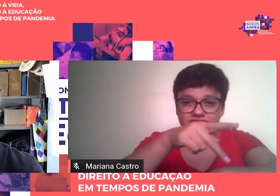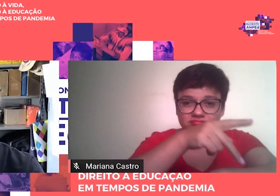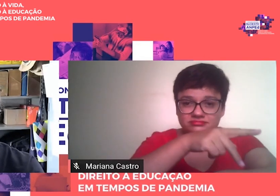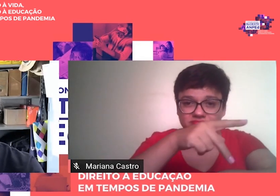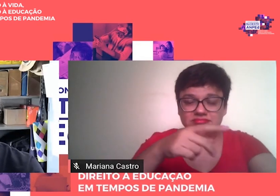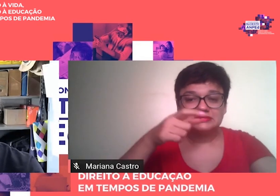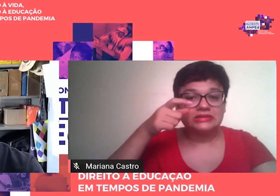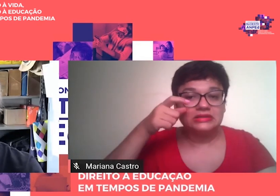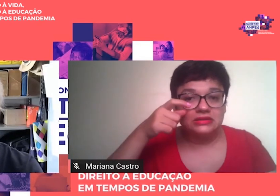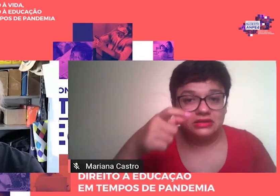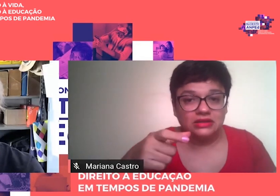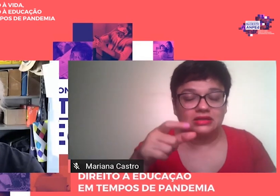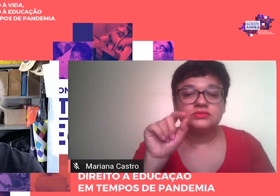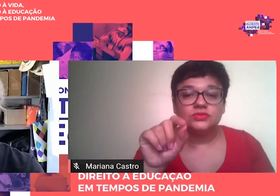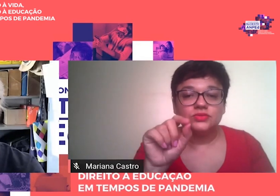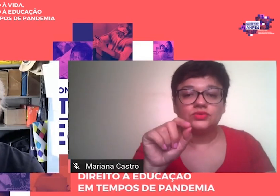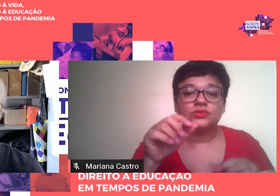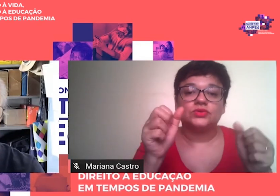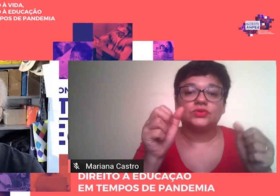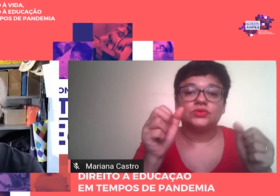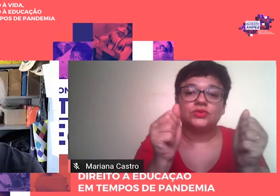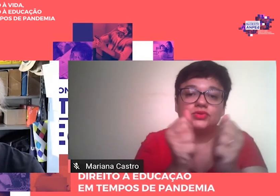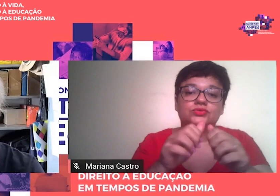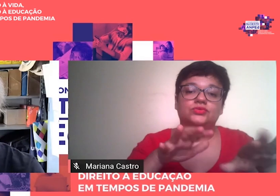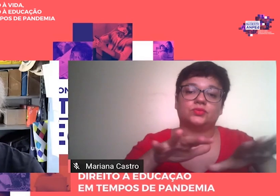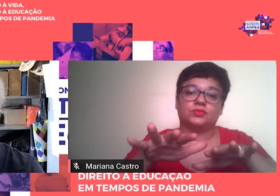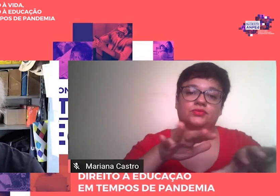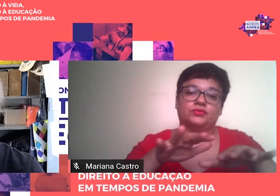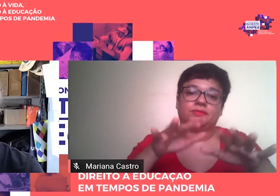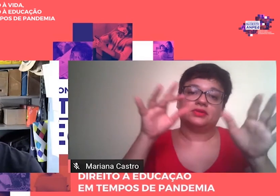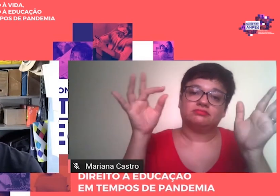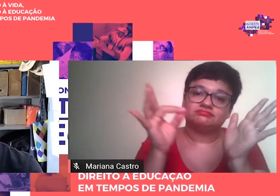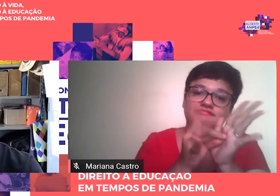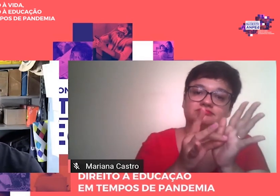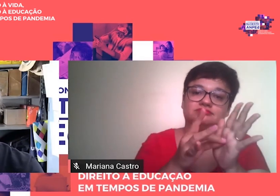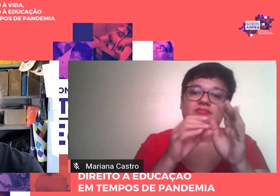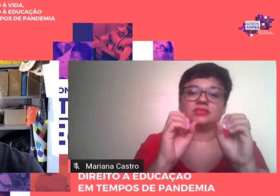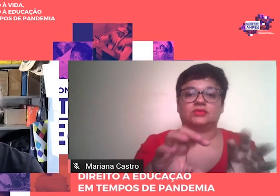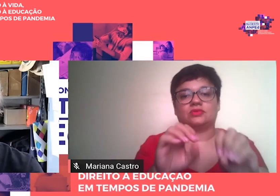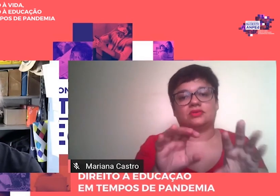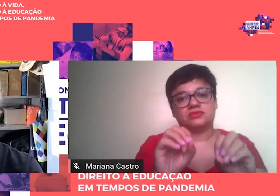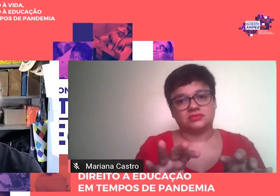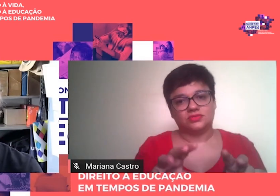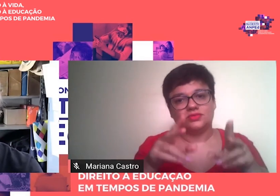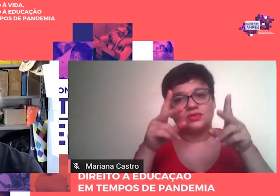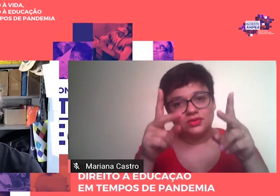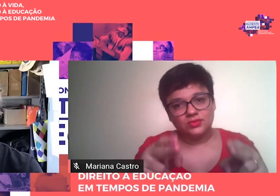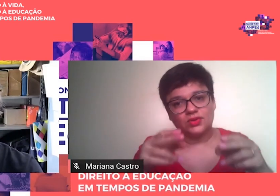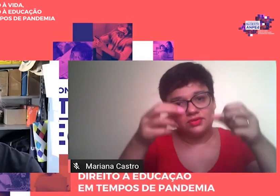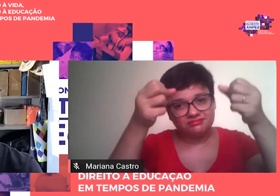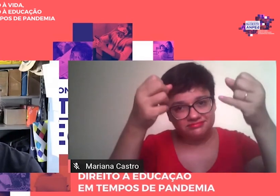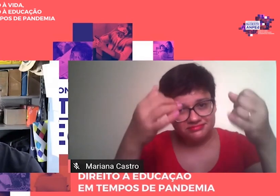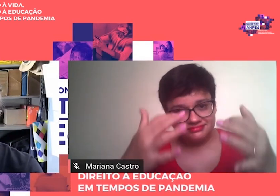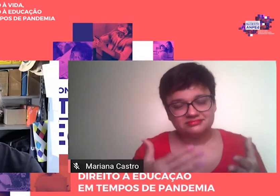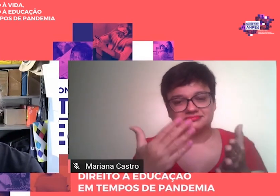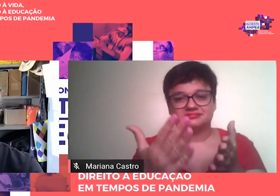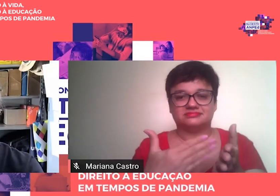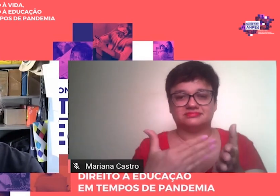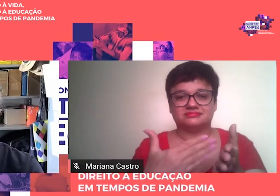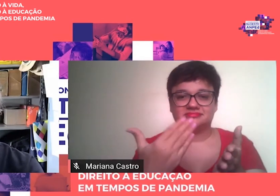encarnadas no movimento real da educação, como o próprio autor definiu. No entanto,